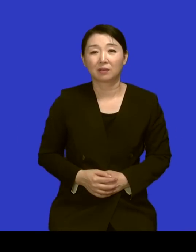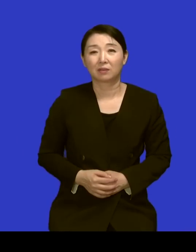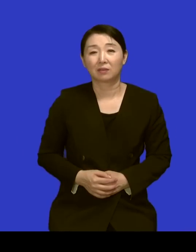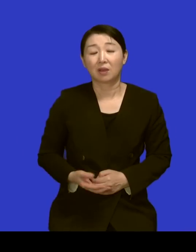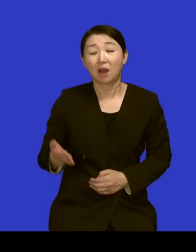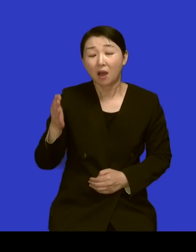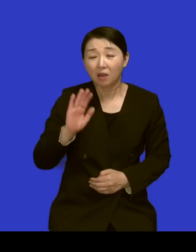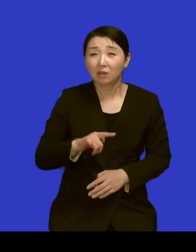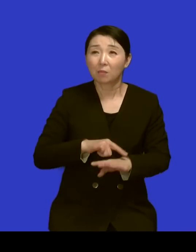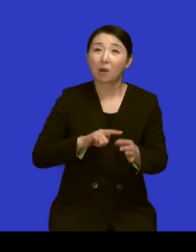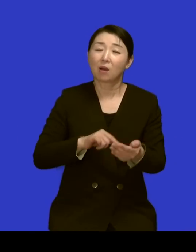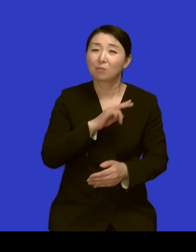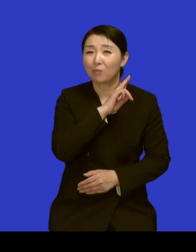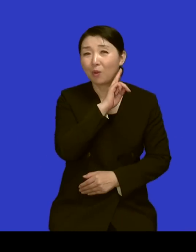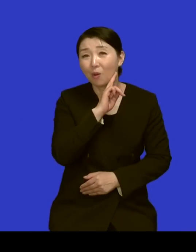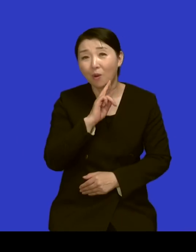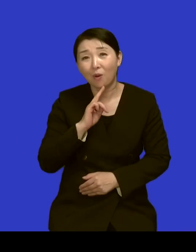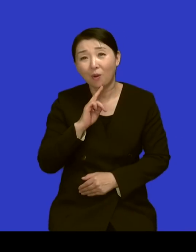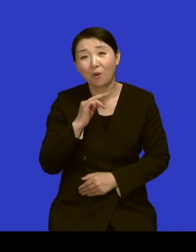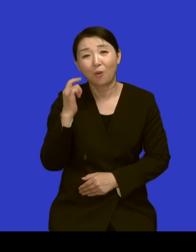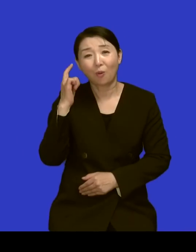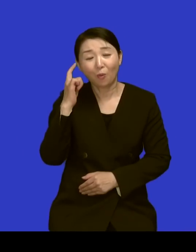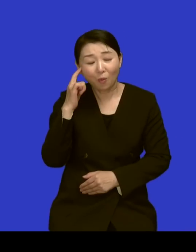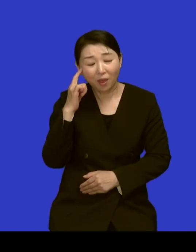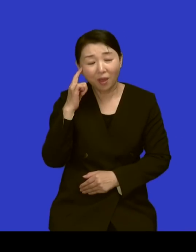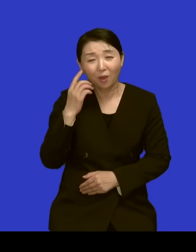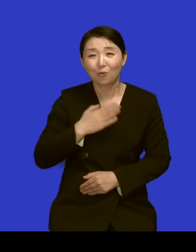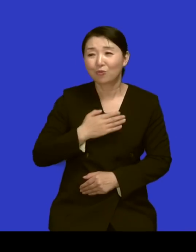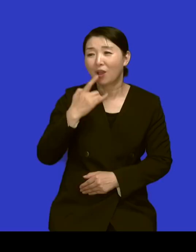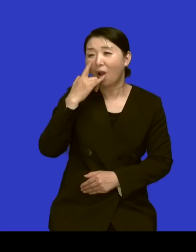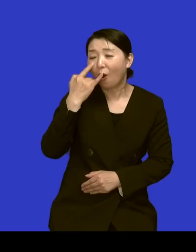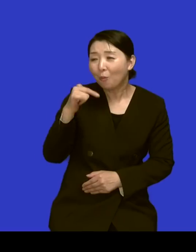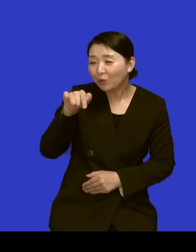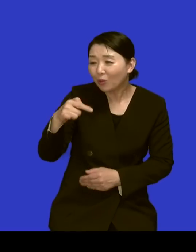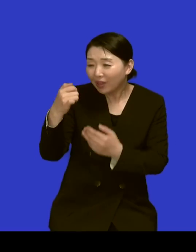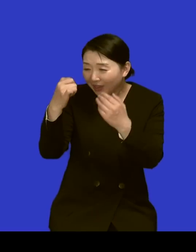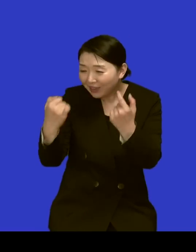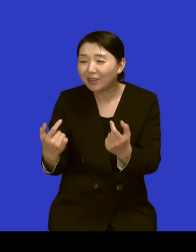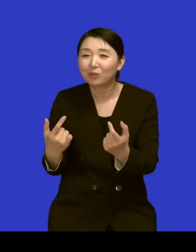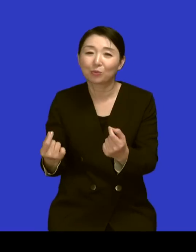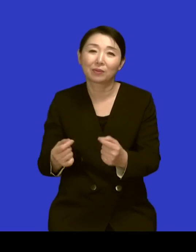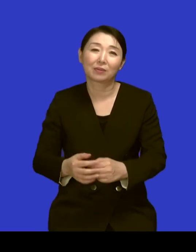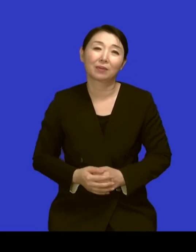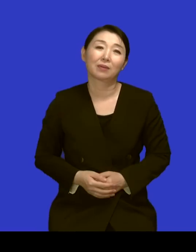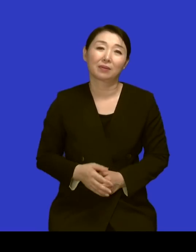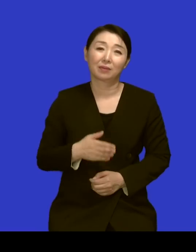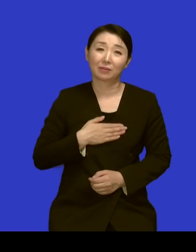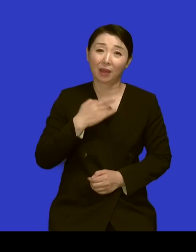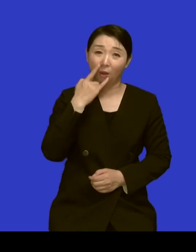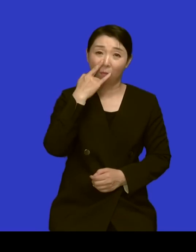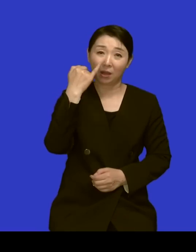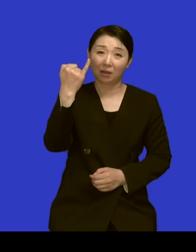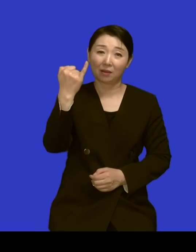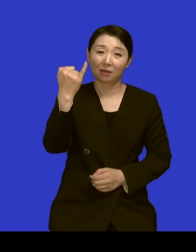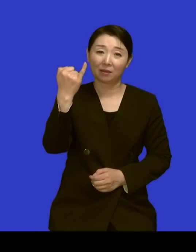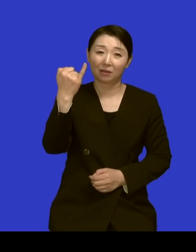꼭 해남 온 어머님이 거기 계시는 거 같은 거예요 네 저희 어머님이 그 전쟁